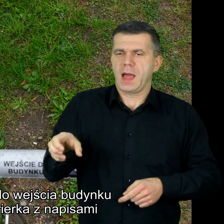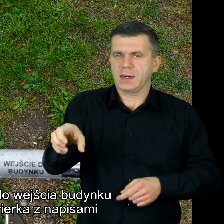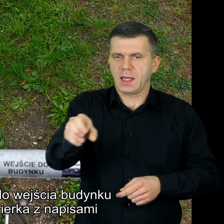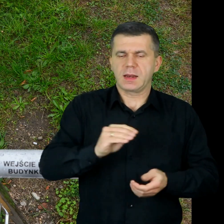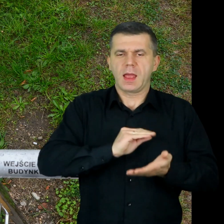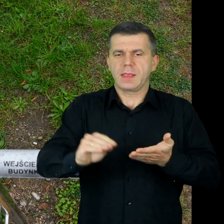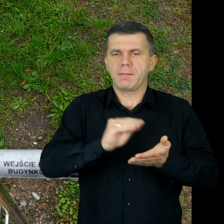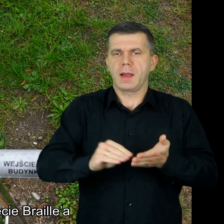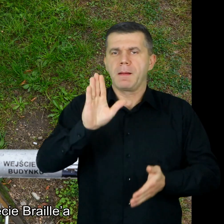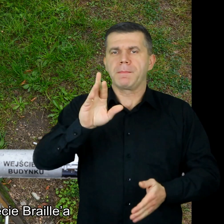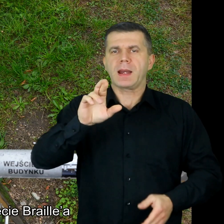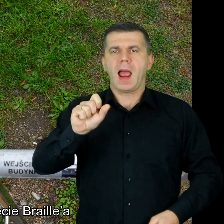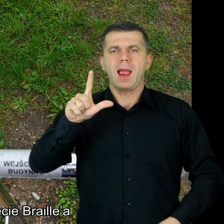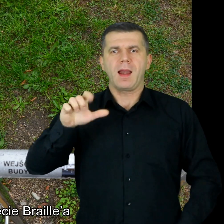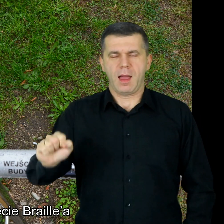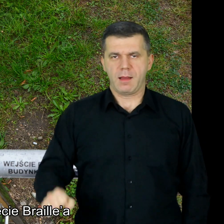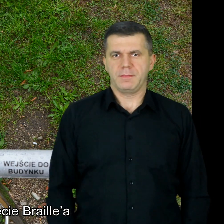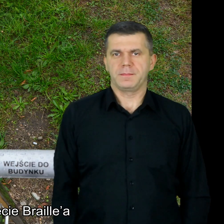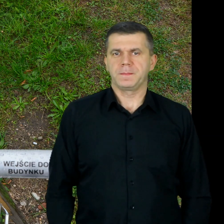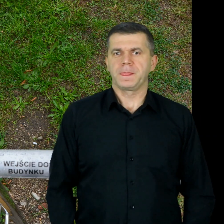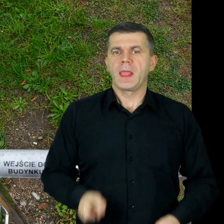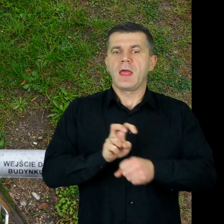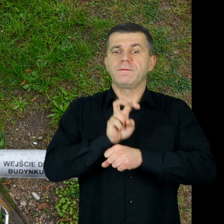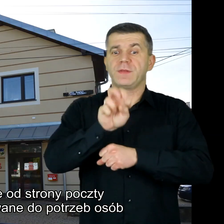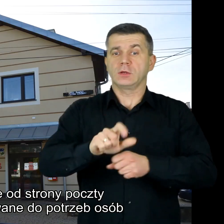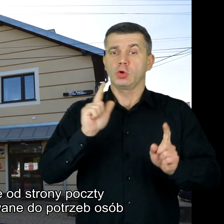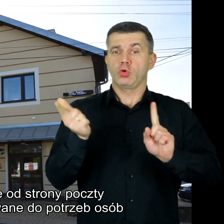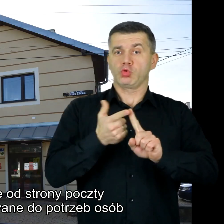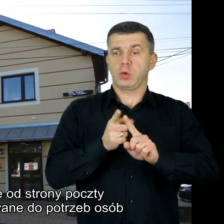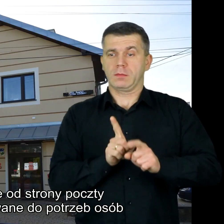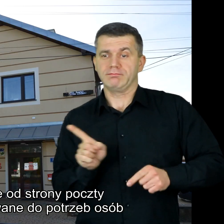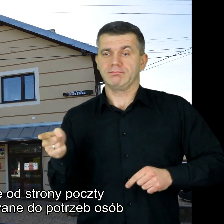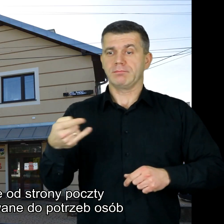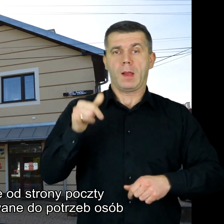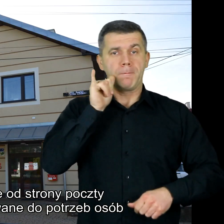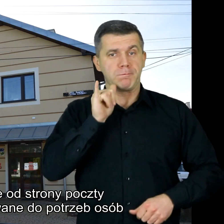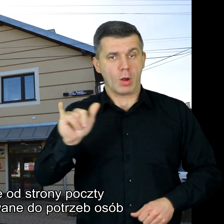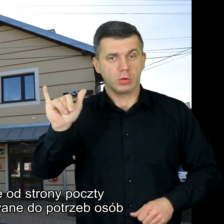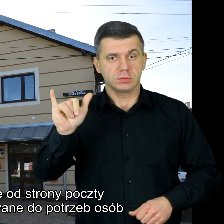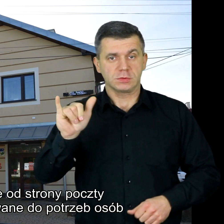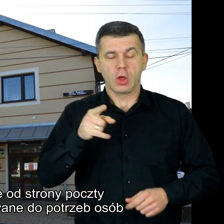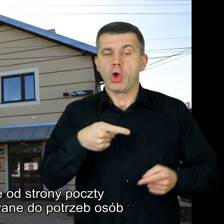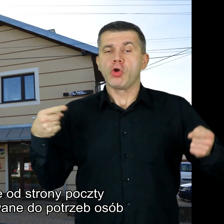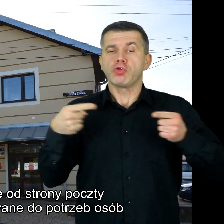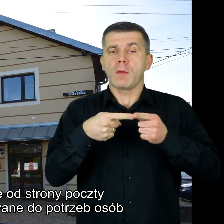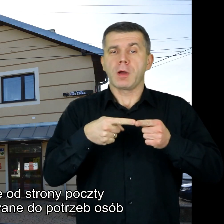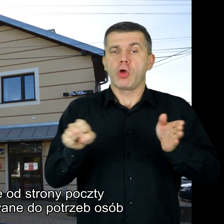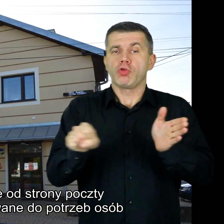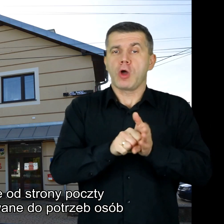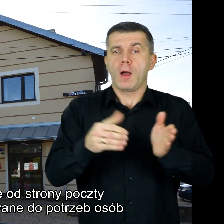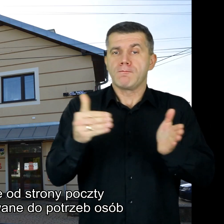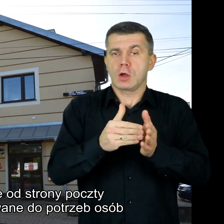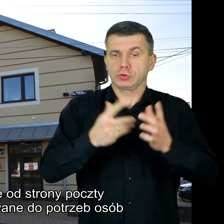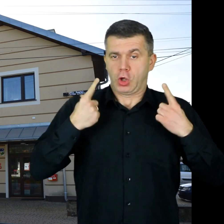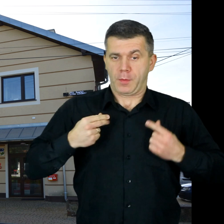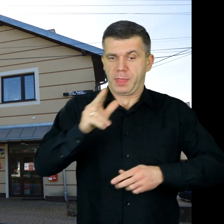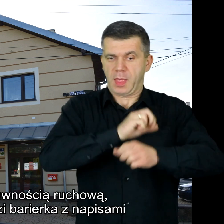napisami w alfabecie Braille'a Wejście drugie od strony poczty nie jest dostosowane do potrzeb osób z